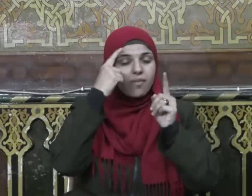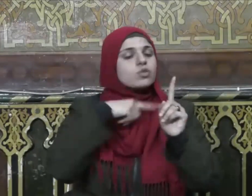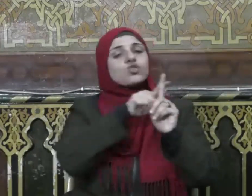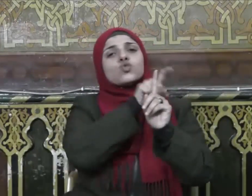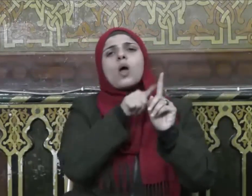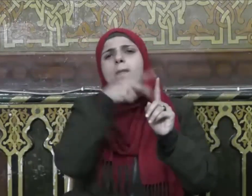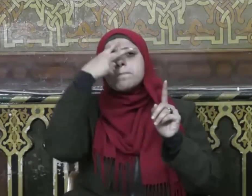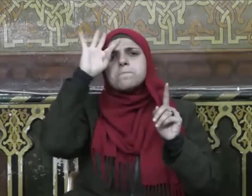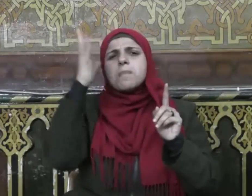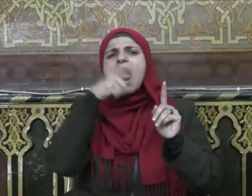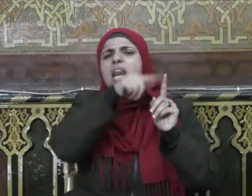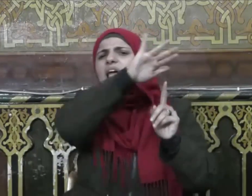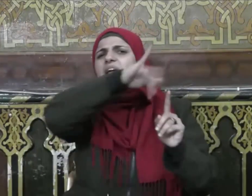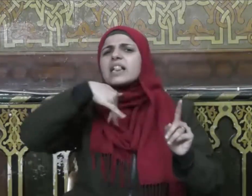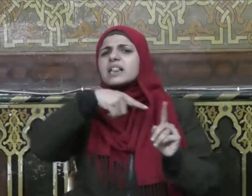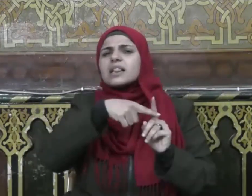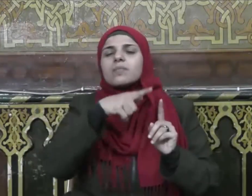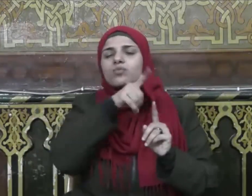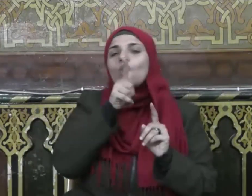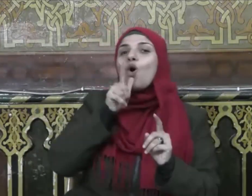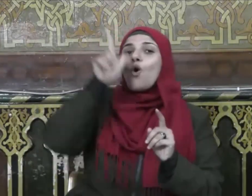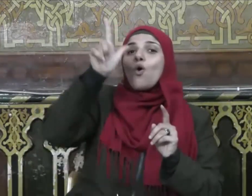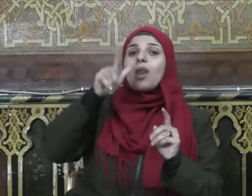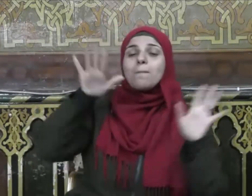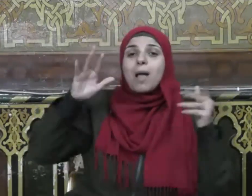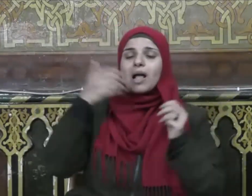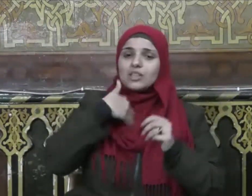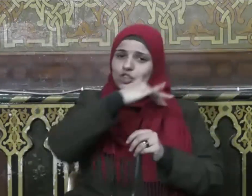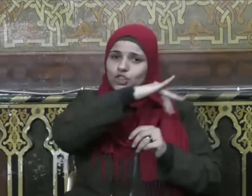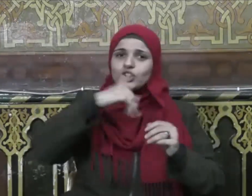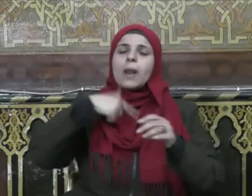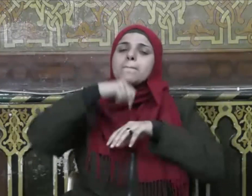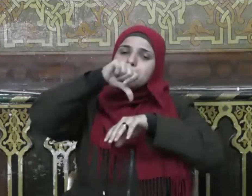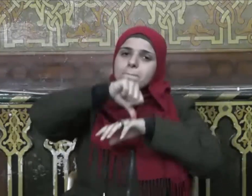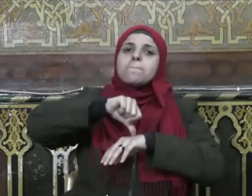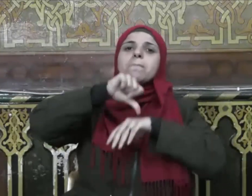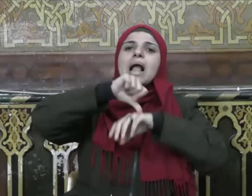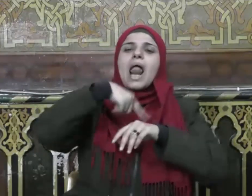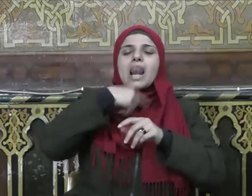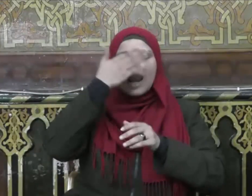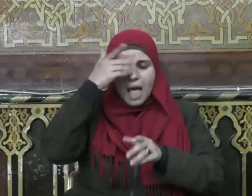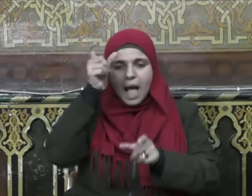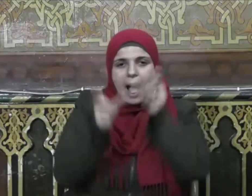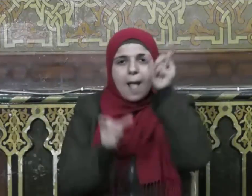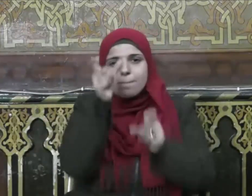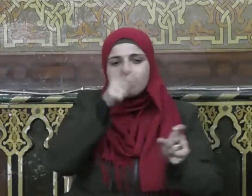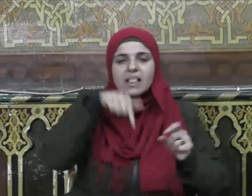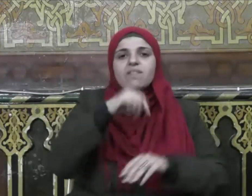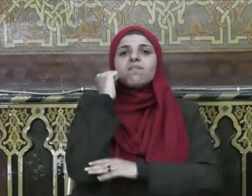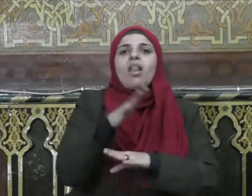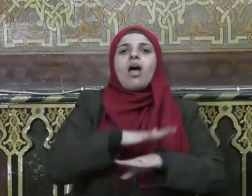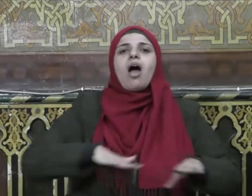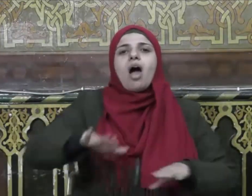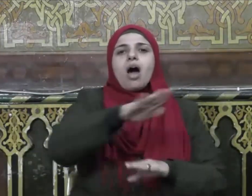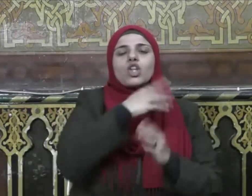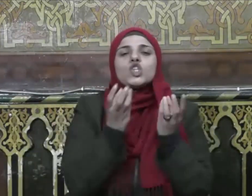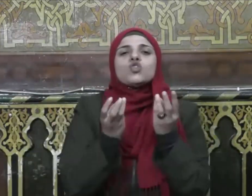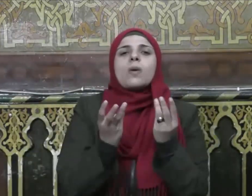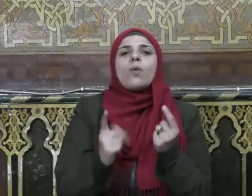أين جئتم فيقولون جئنا من عند عباد لك في الأرض يسبحونك